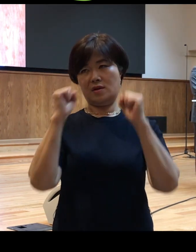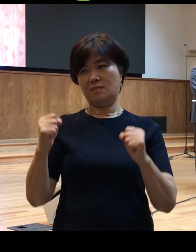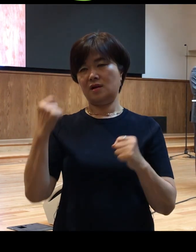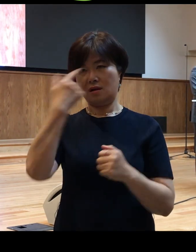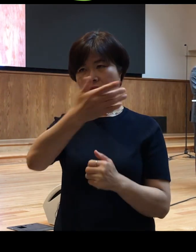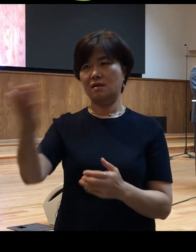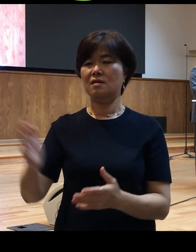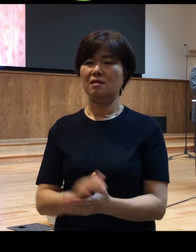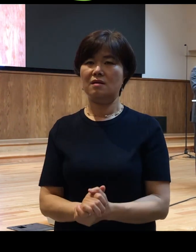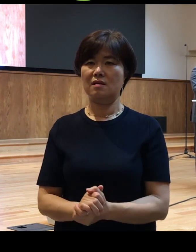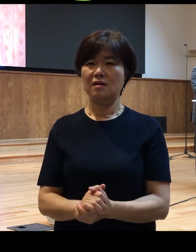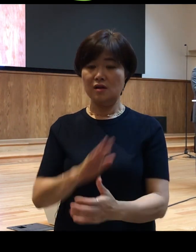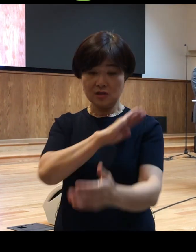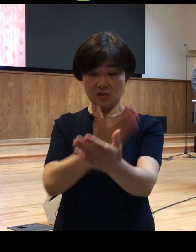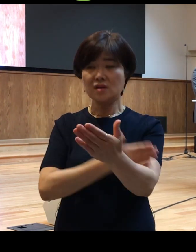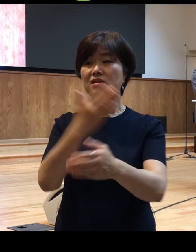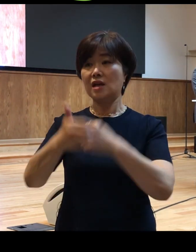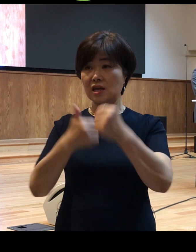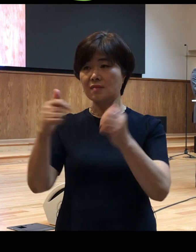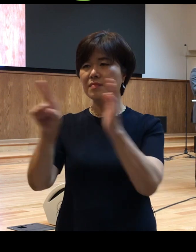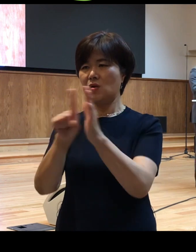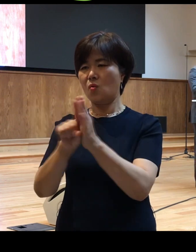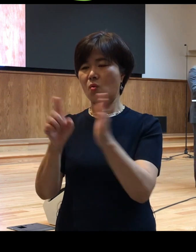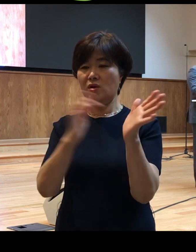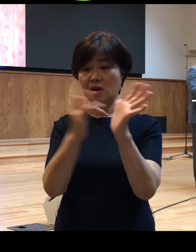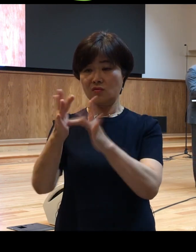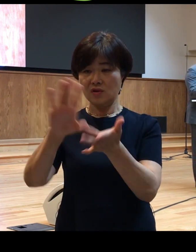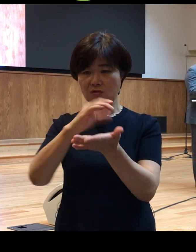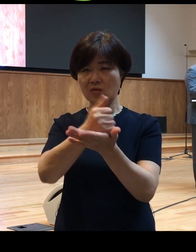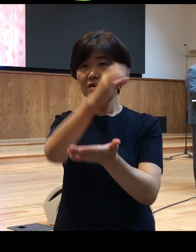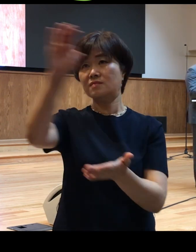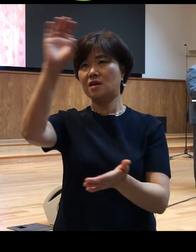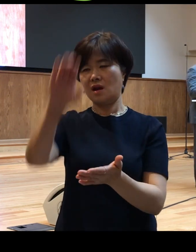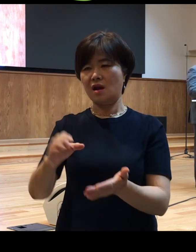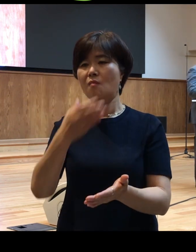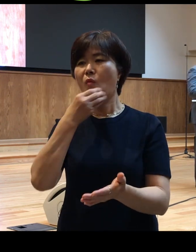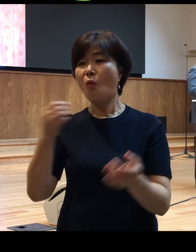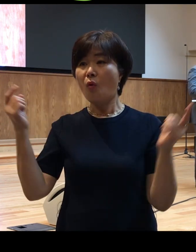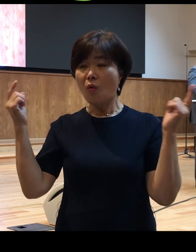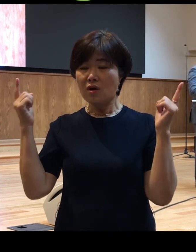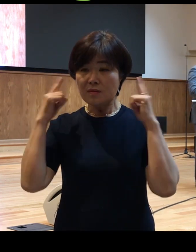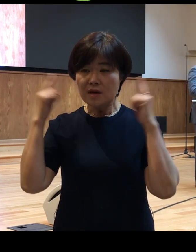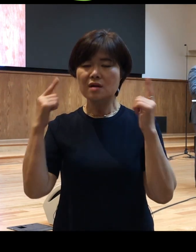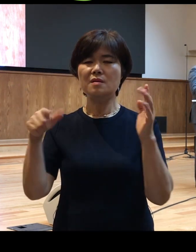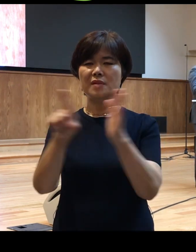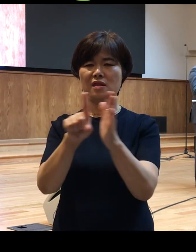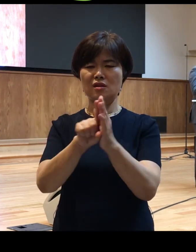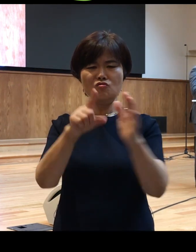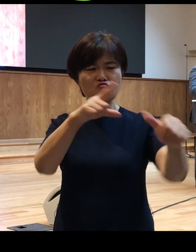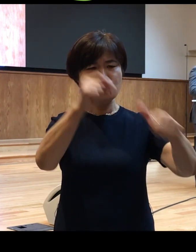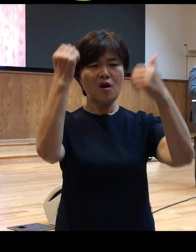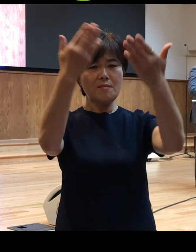전능하신 하나님을 믿고 예수 그리스도의 십자가 복음을 믿는 구원받은 백성으로서